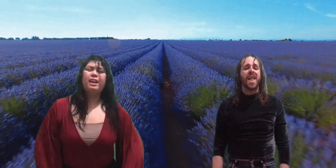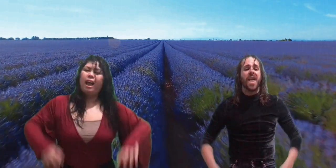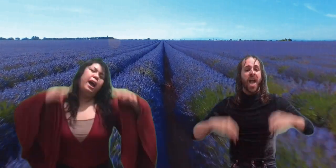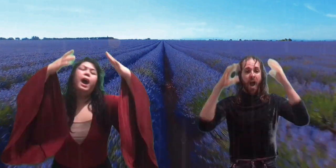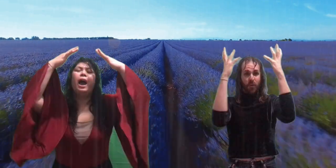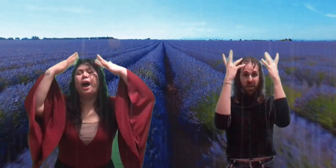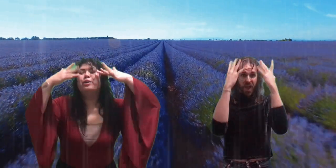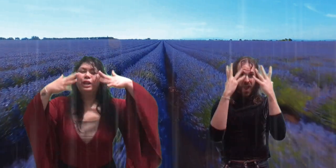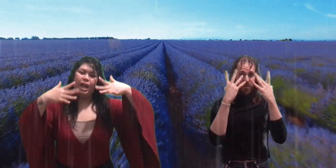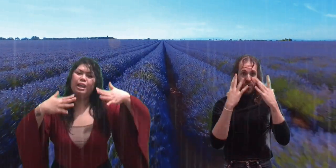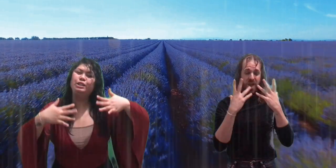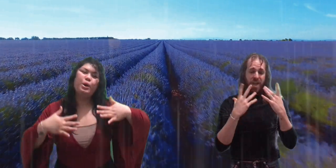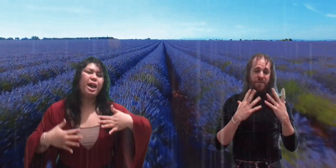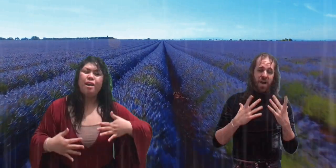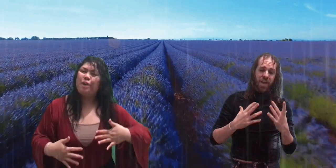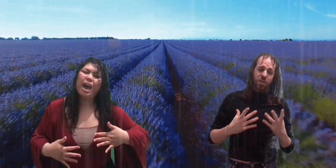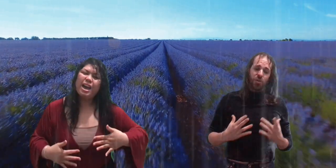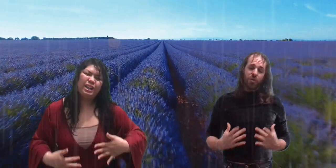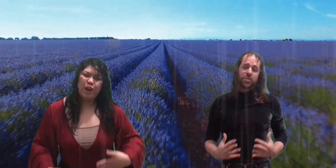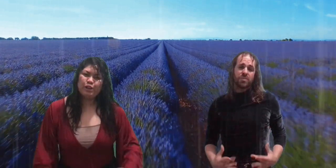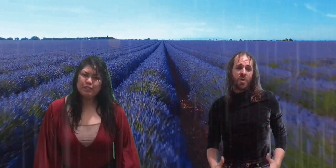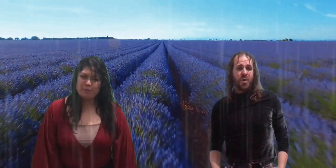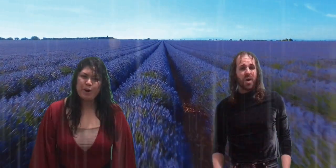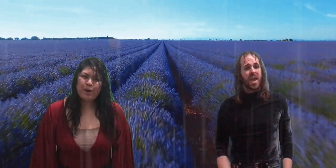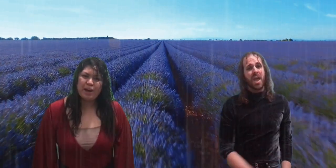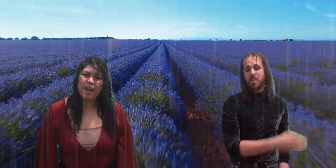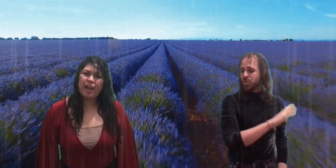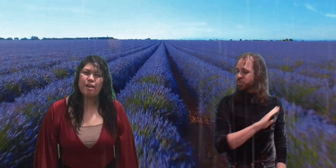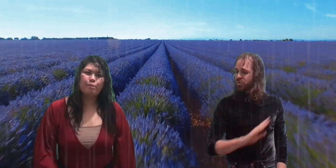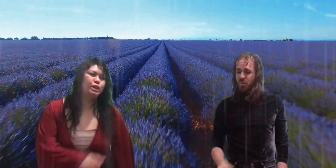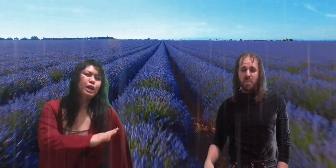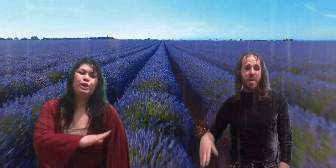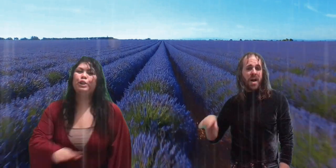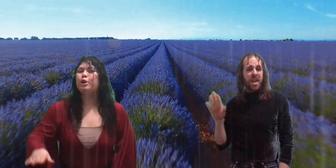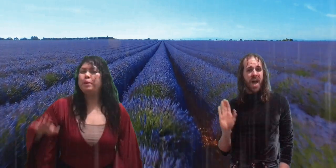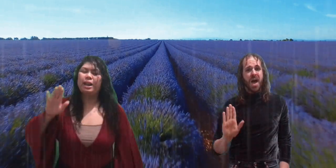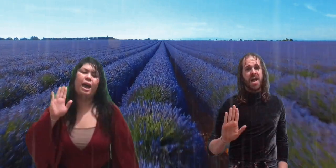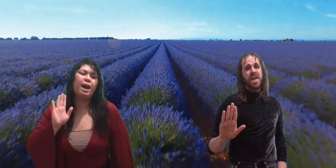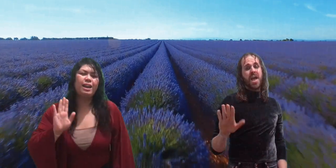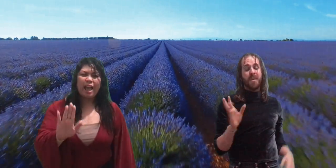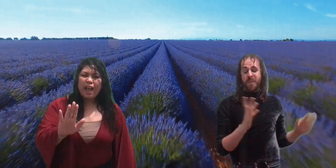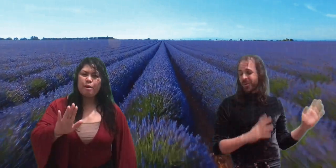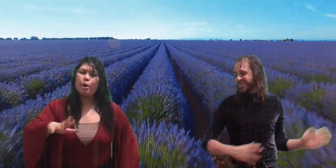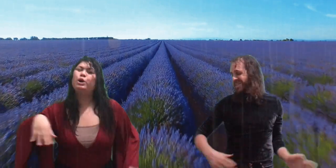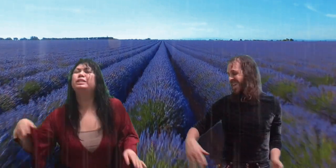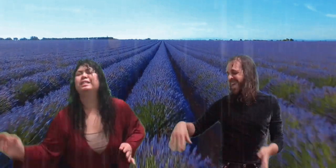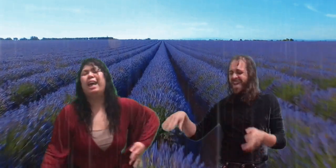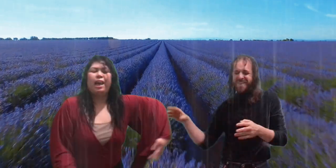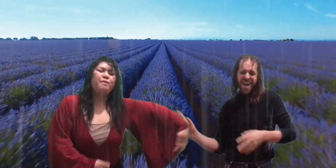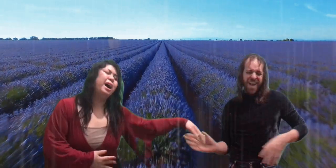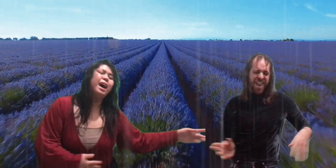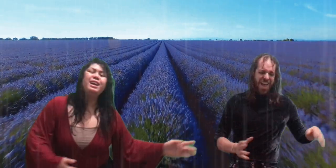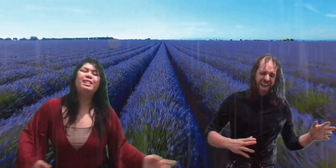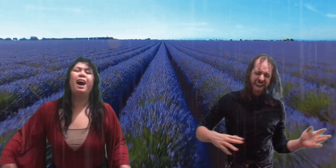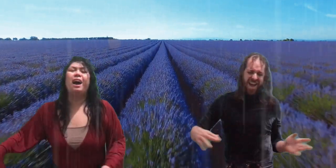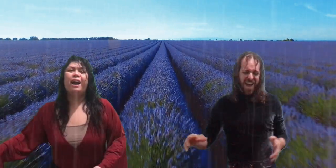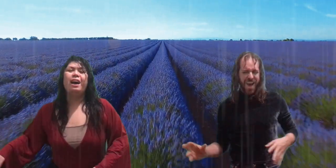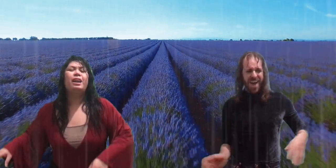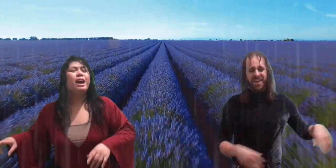Que reba y nos mojemos No pararemos de bailar